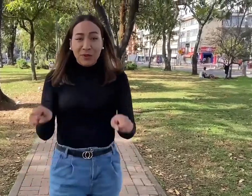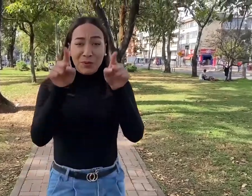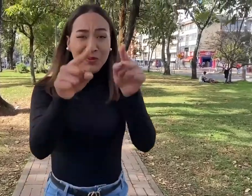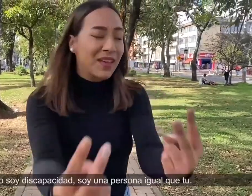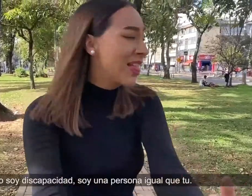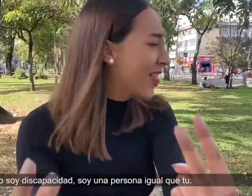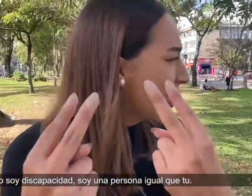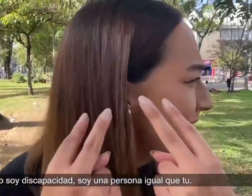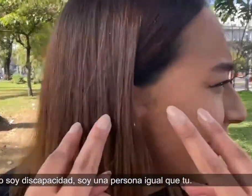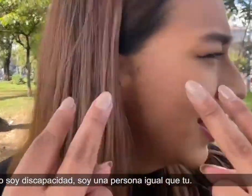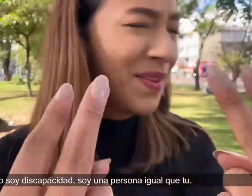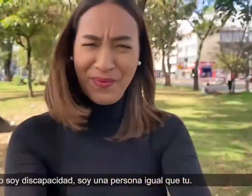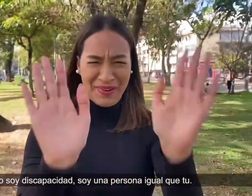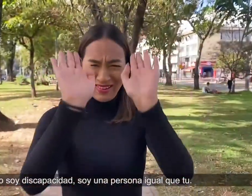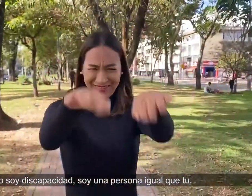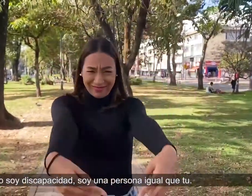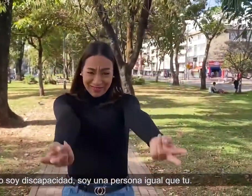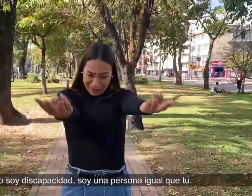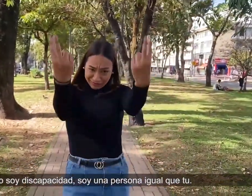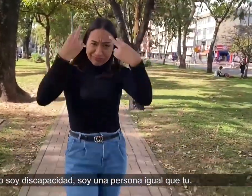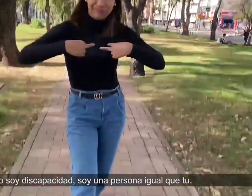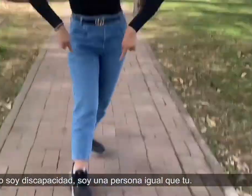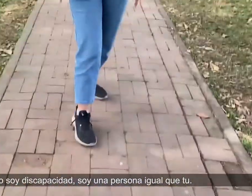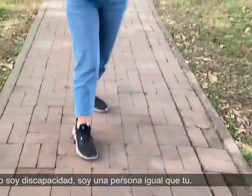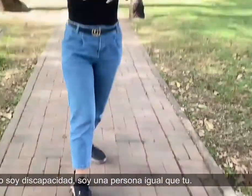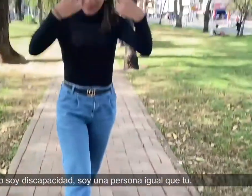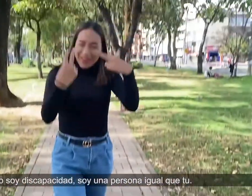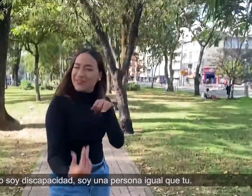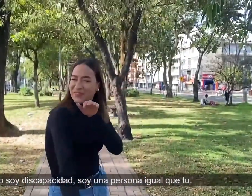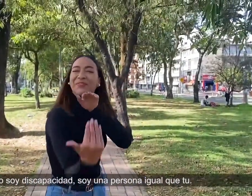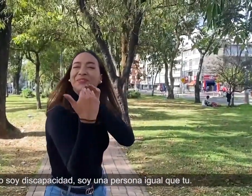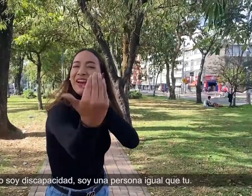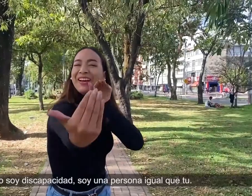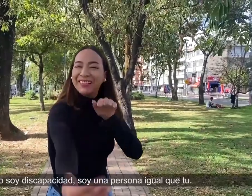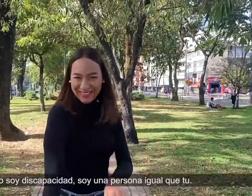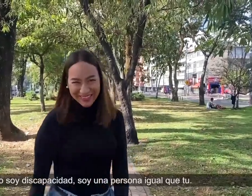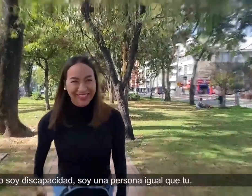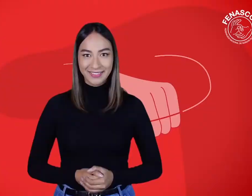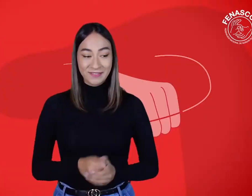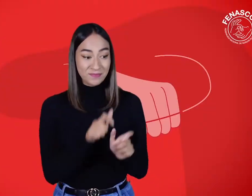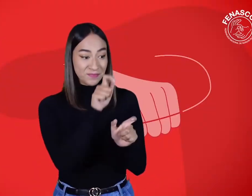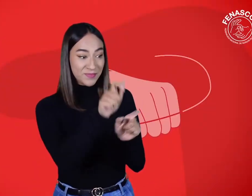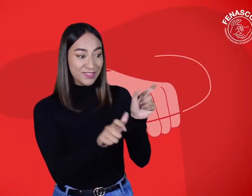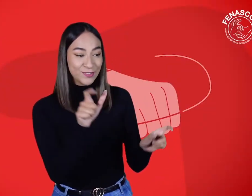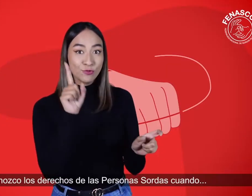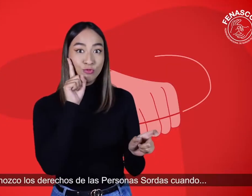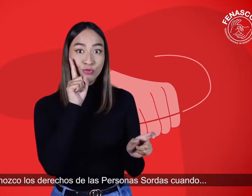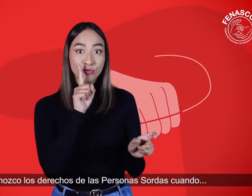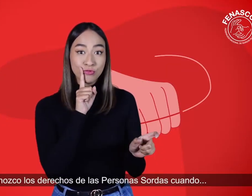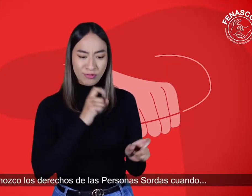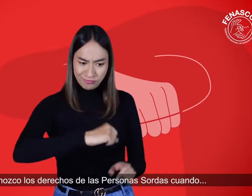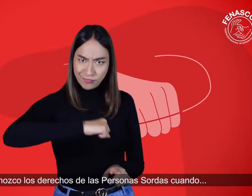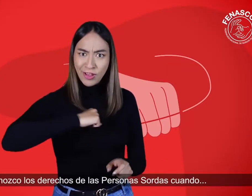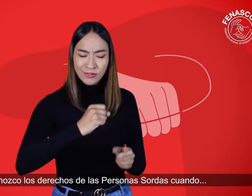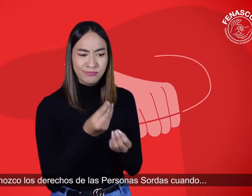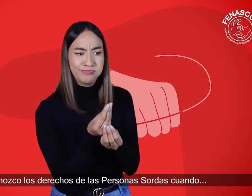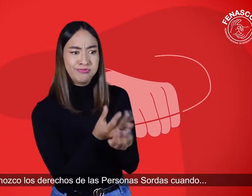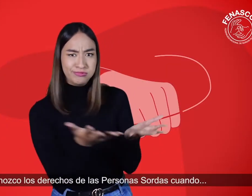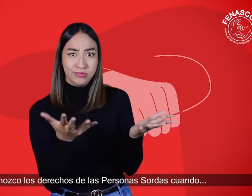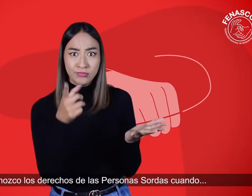No soy discapacidad, soy una persona igual que tú. Reconozco los derechos de las personas